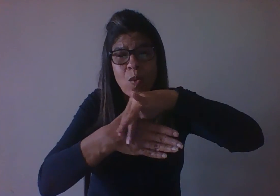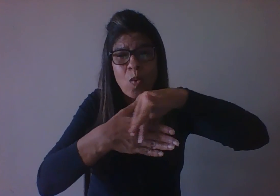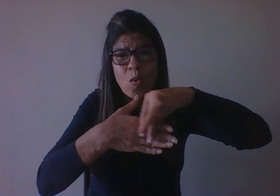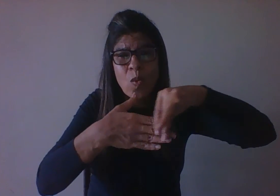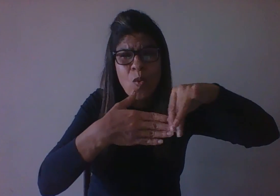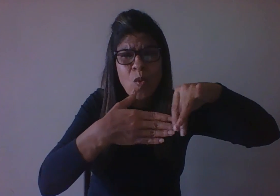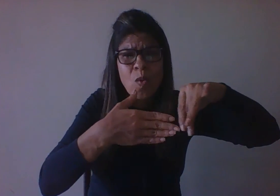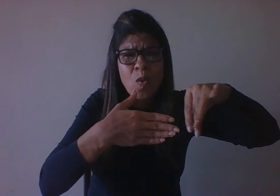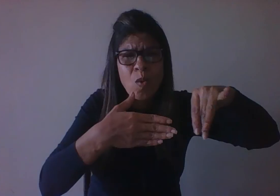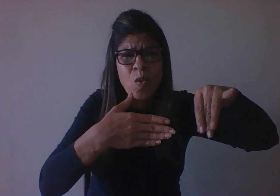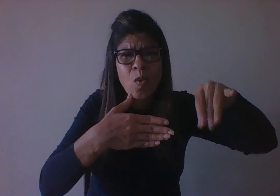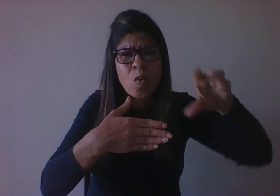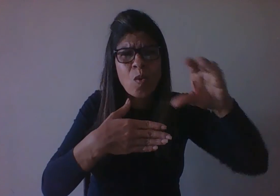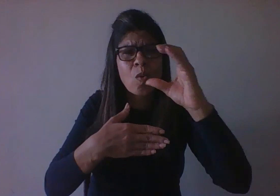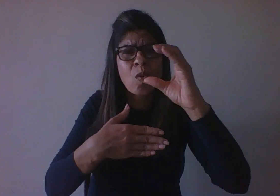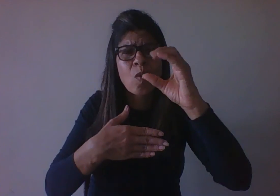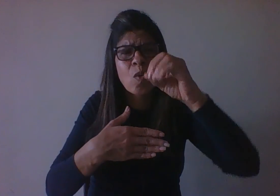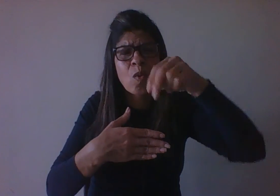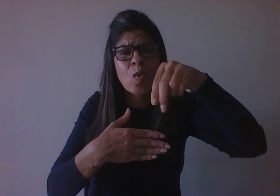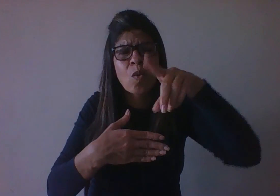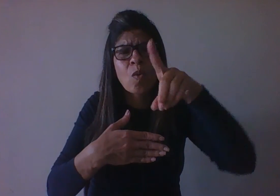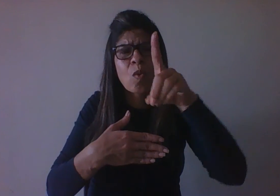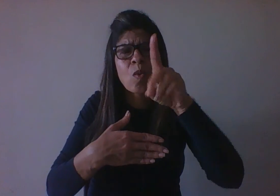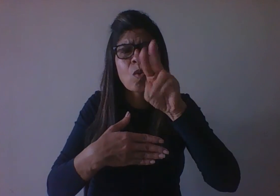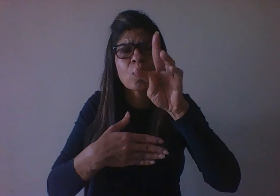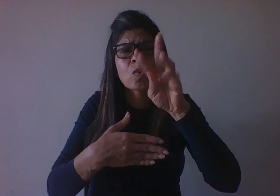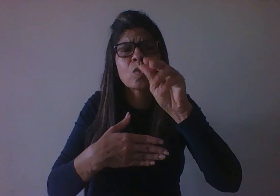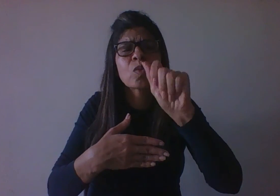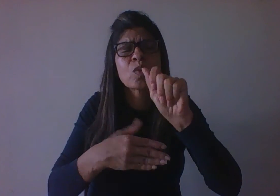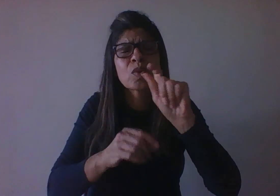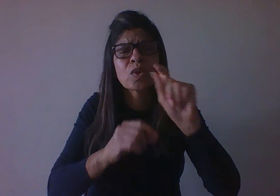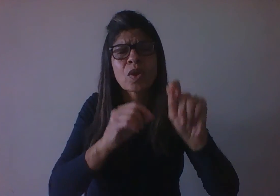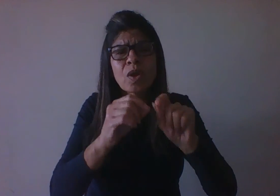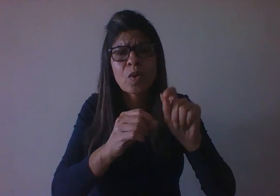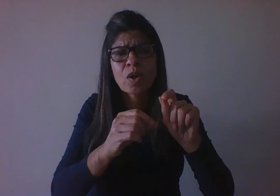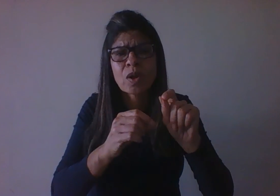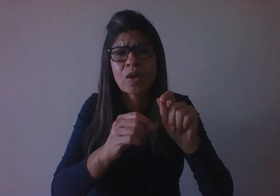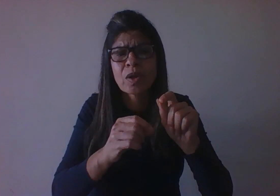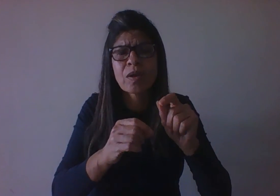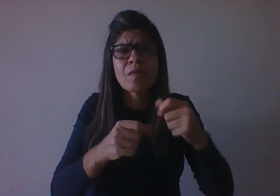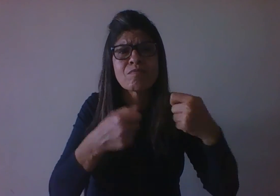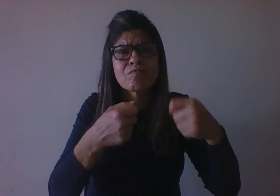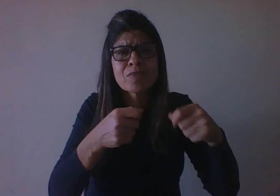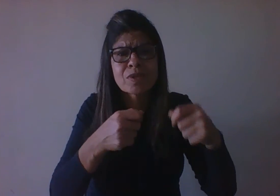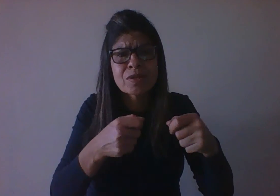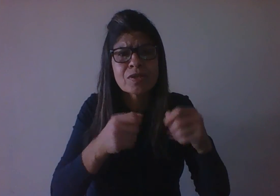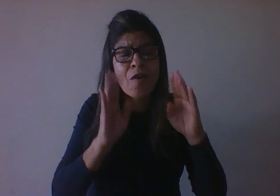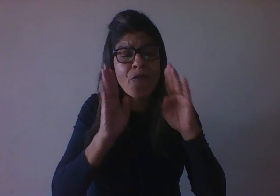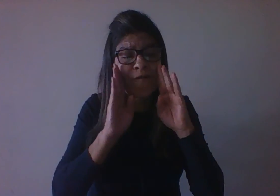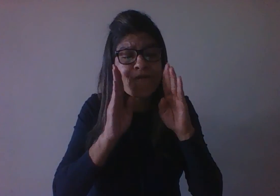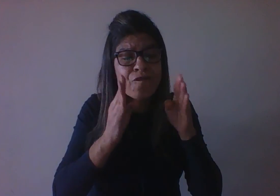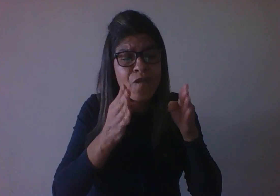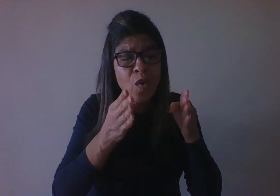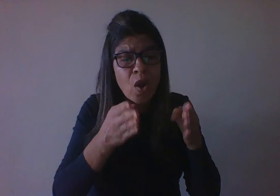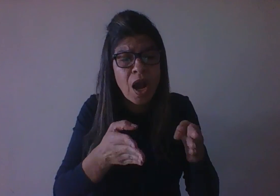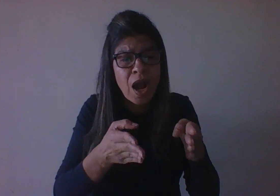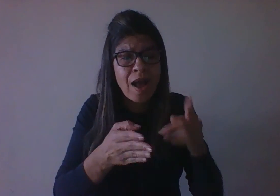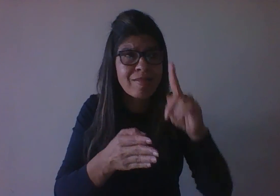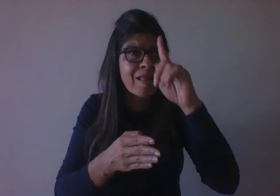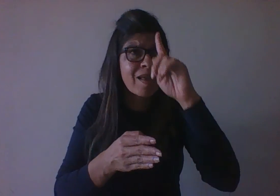Então, para os Gestaltistas que trabalham com a psicologia da forma, que trabalham com a ideia da integração da percepção,